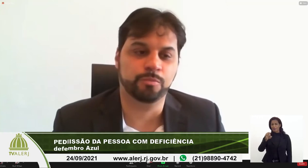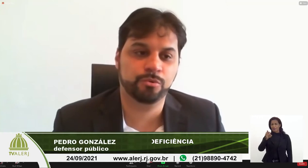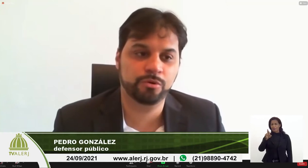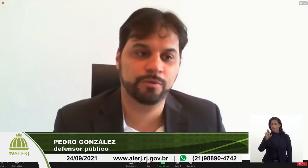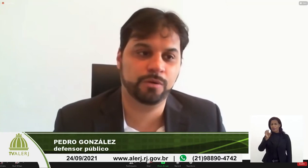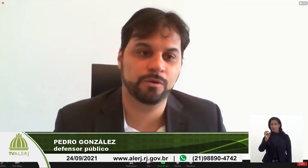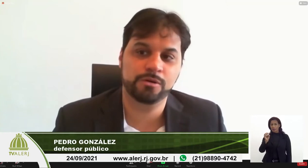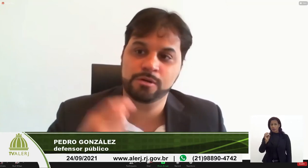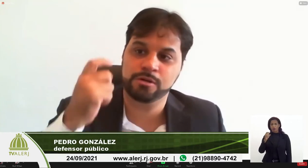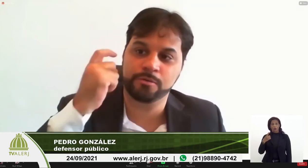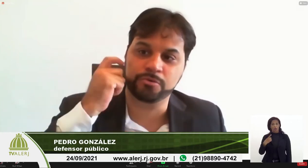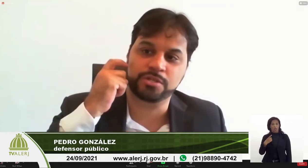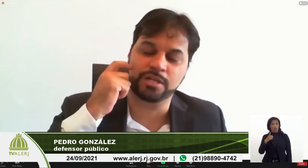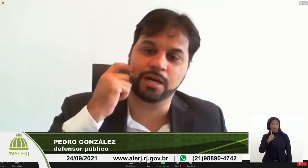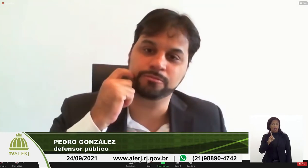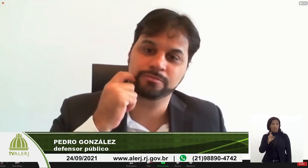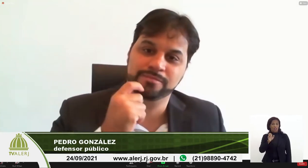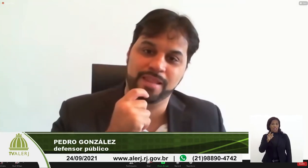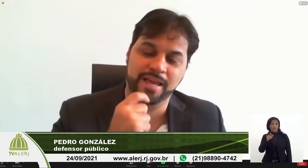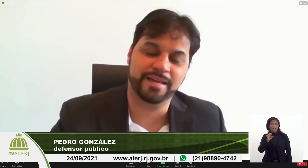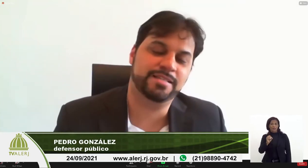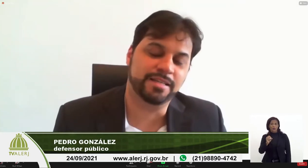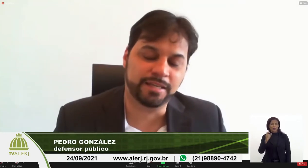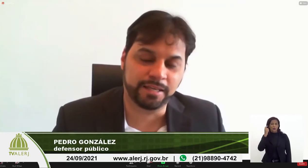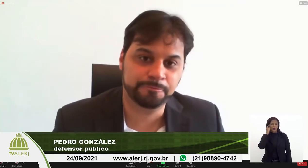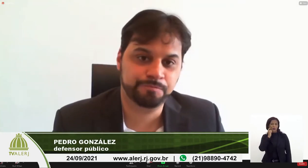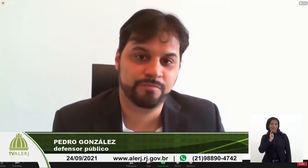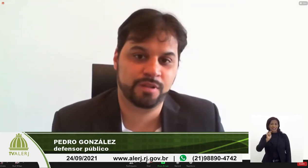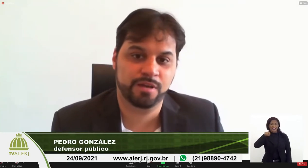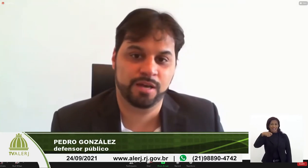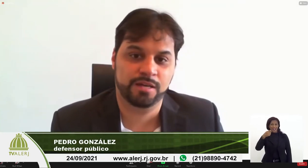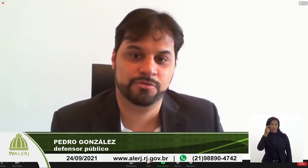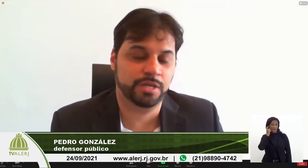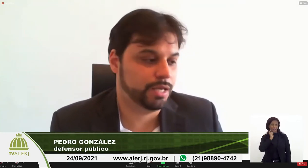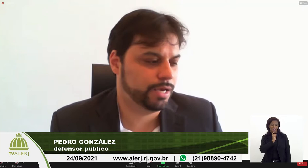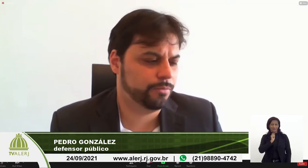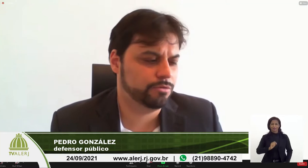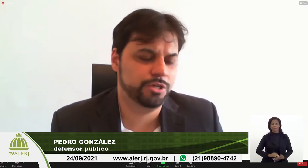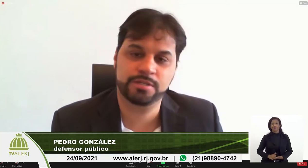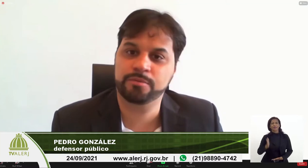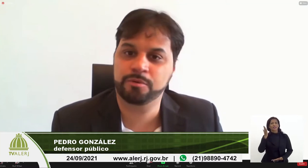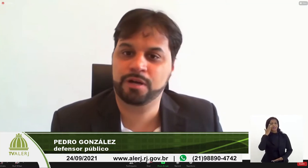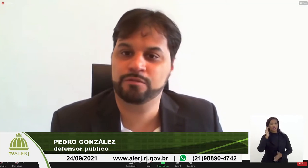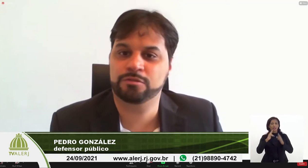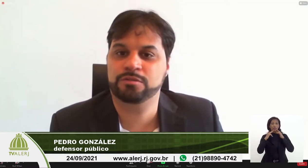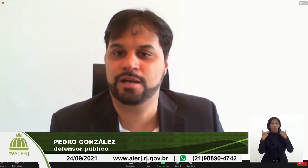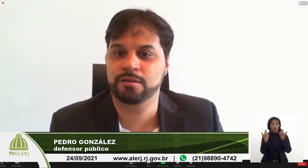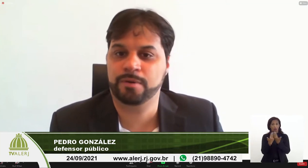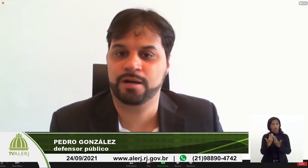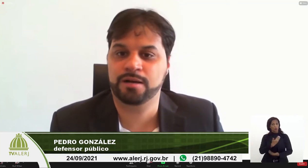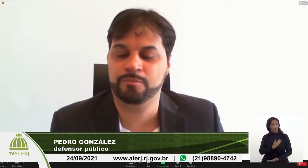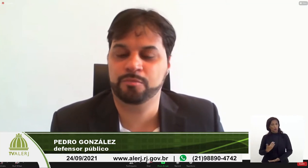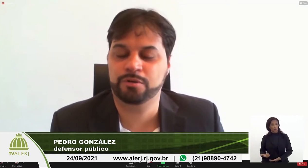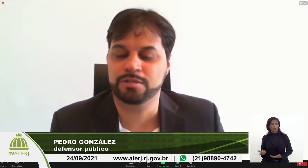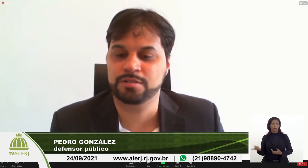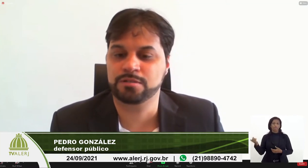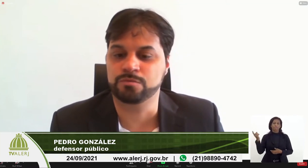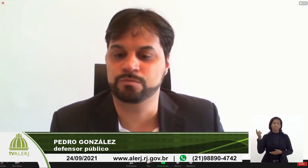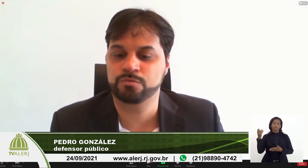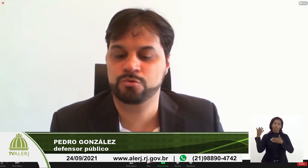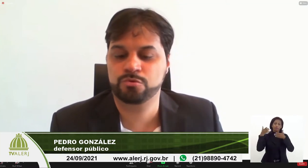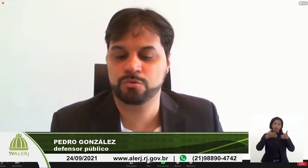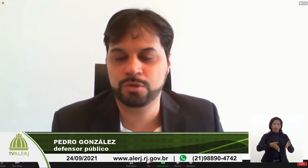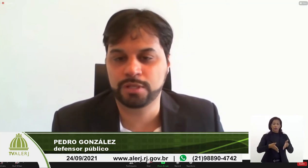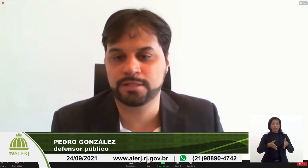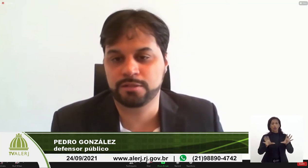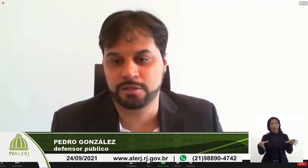defensor público, meu sinal é esse aqui. Eu sei que é uma audiência pública voltada para a população